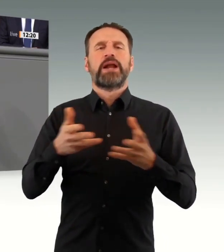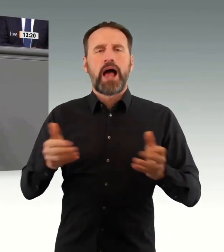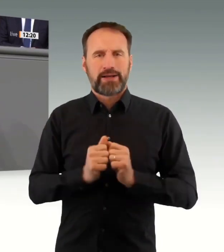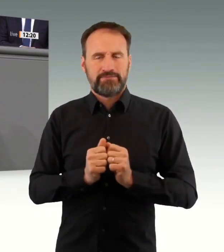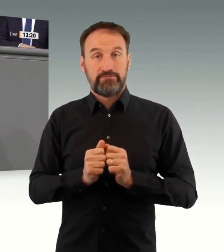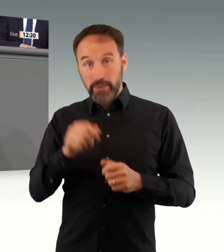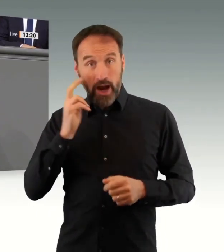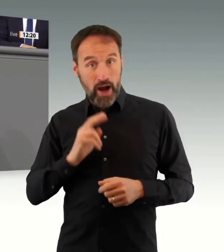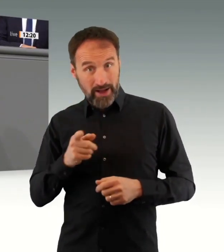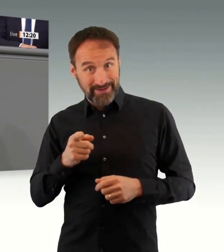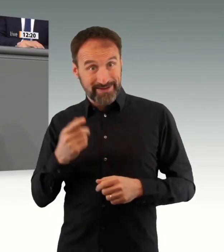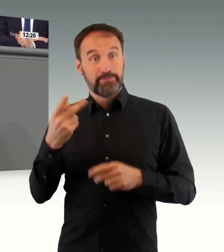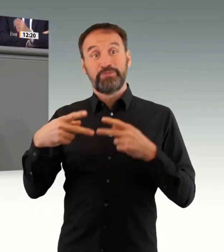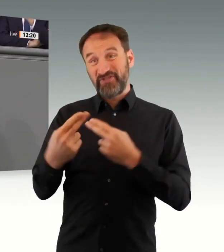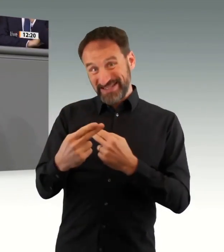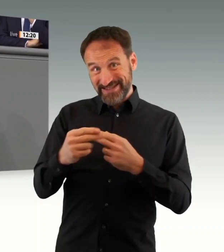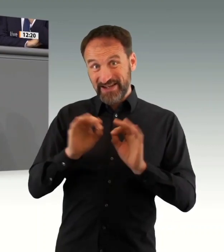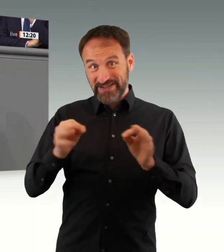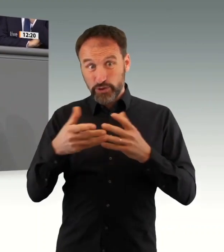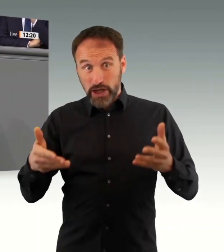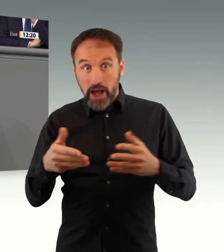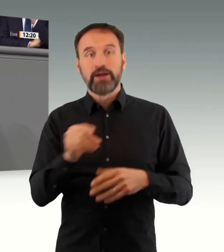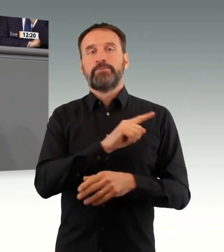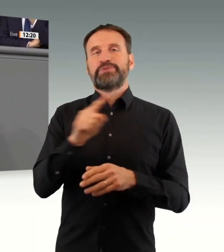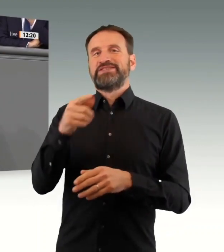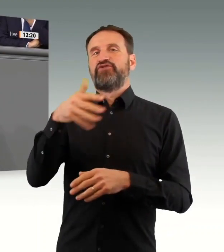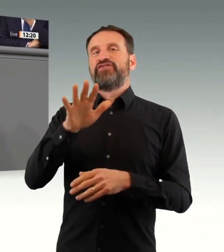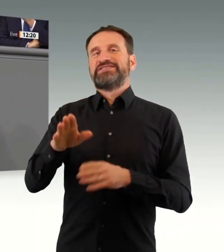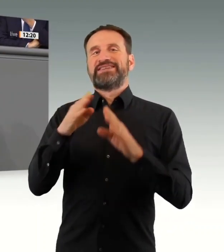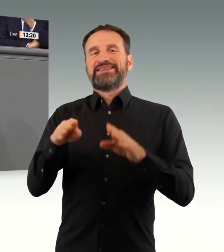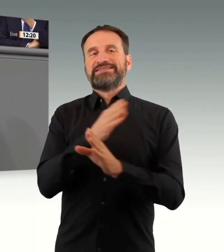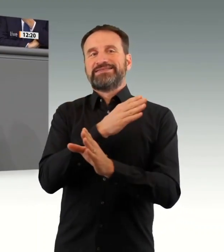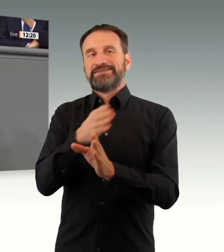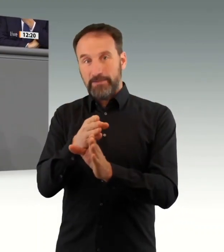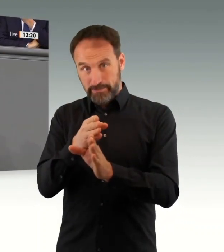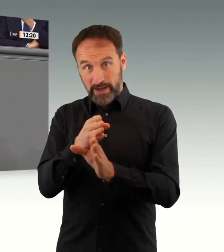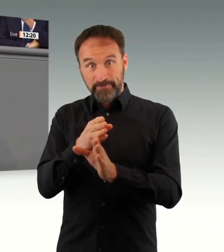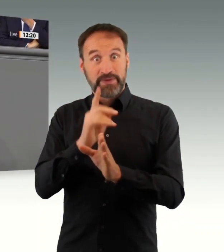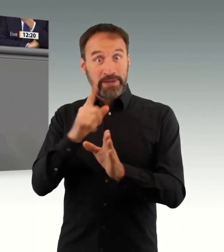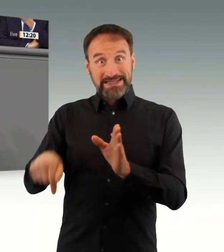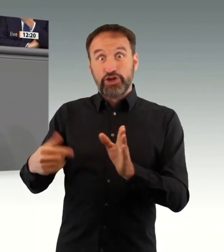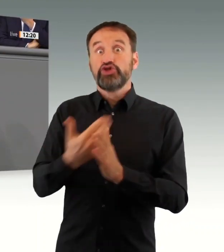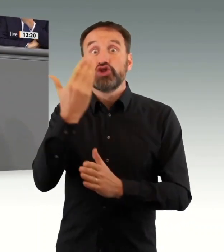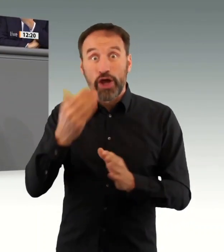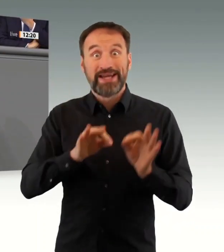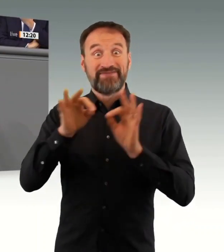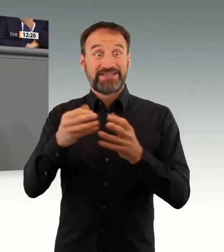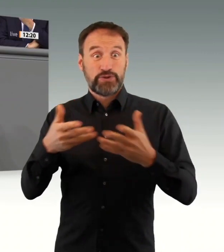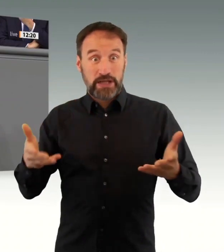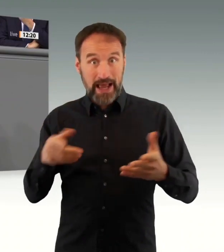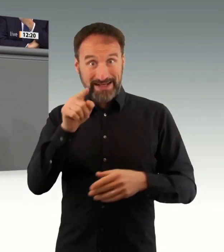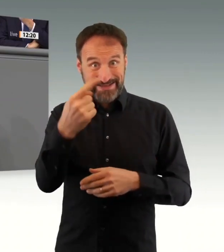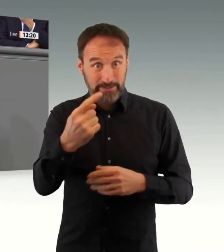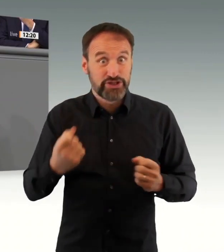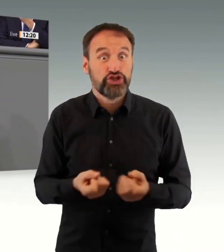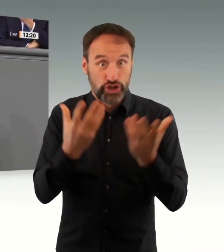gleich wieder einen Schritt zurück, weil Sie Sporteinrichtungen beispielsweise nicht schließen wollen. Das zeigt, auch da der Instrumentenkasten bleibt